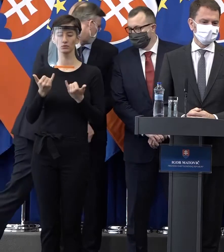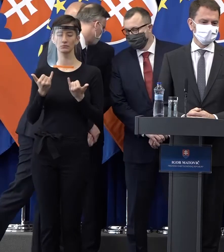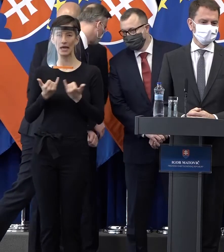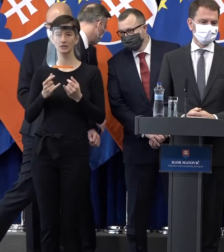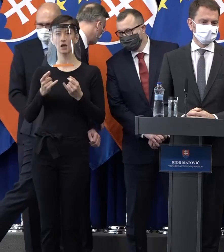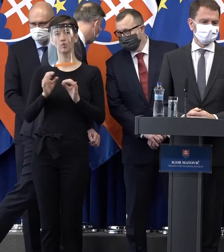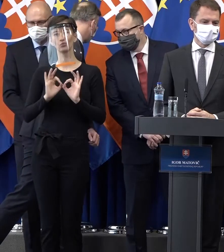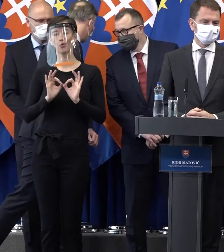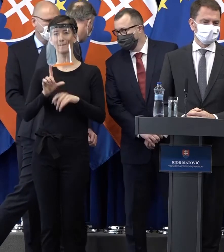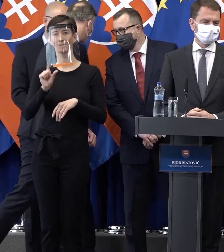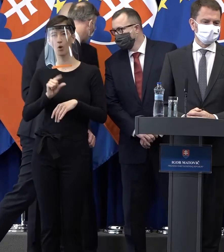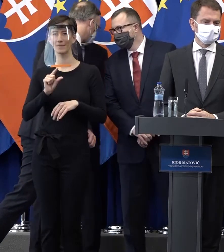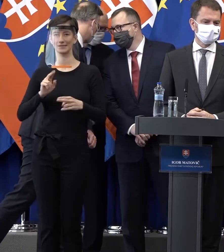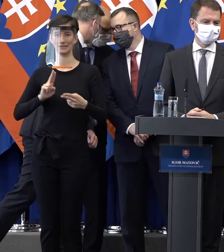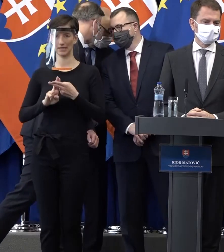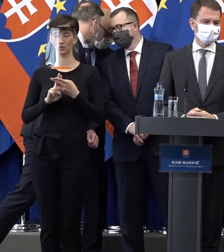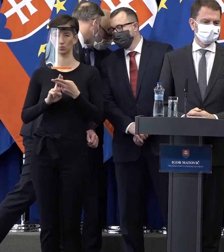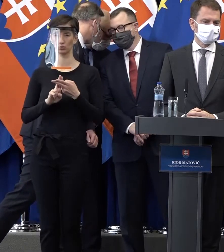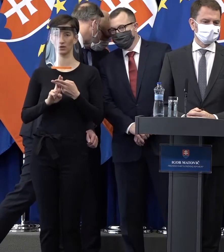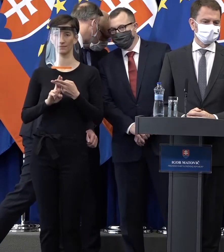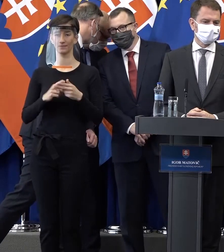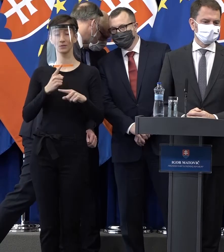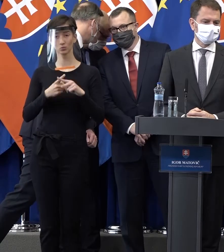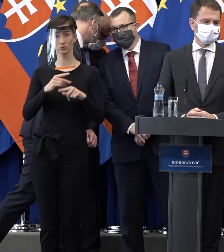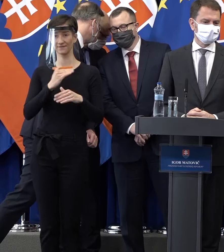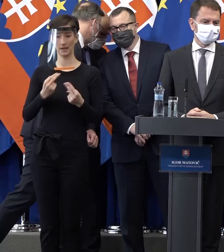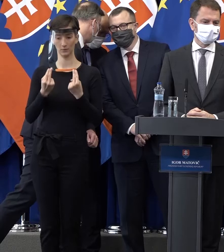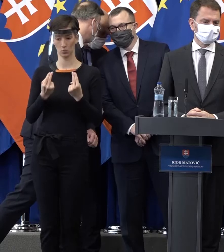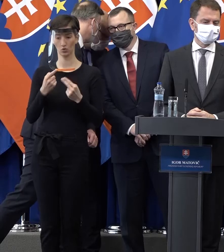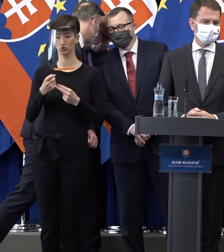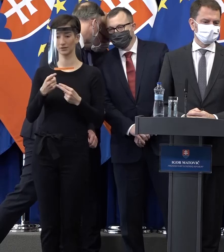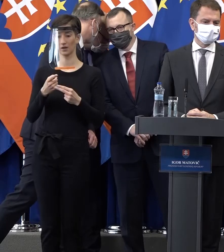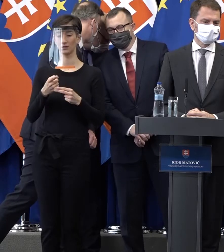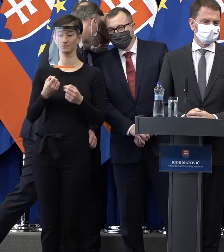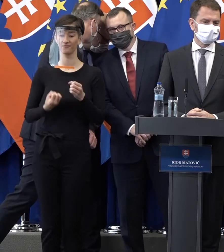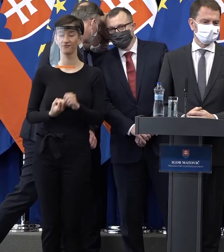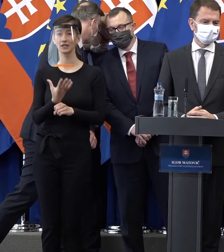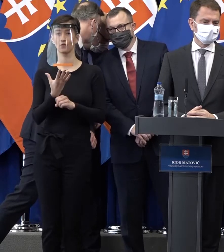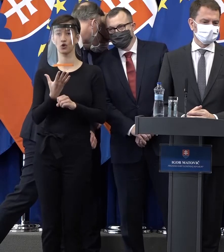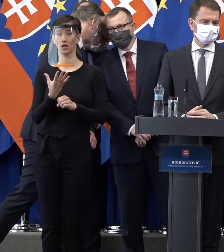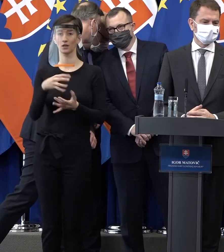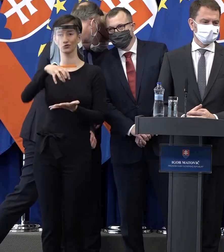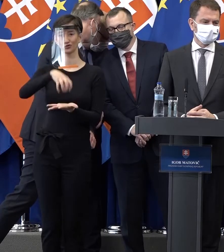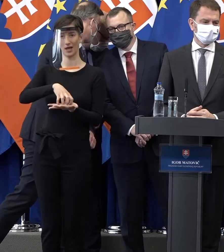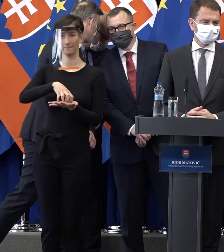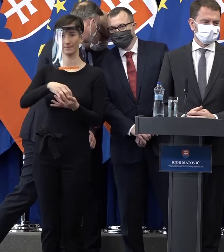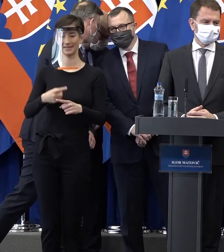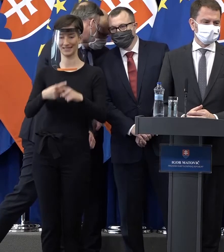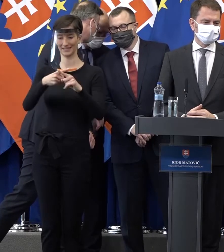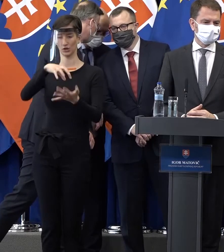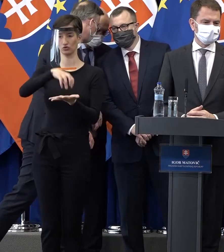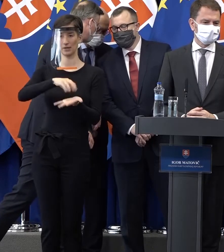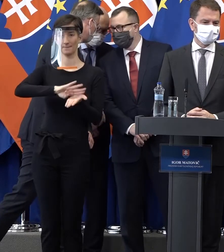A veľmi dôležité je teda tá dohoda o vytvorení toho štábu pod vedením predsedu vlády za účasti